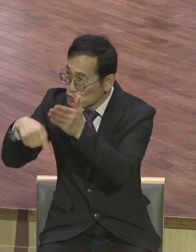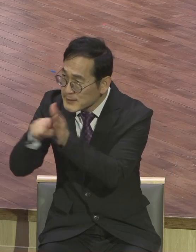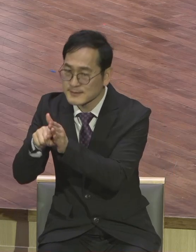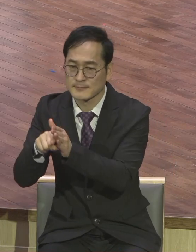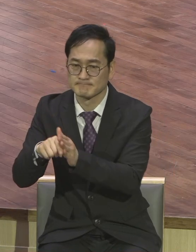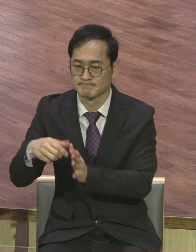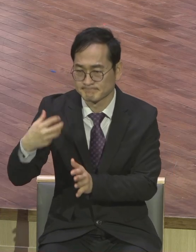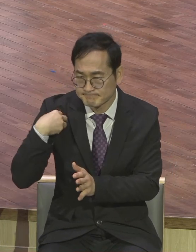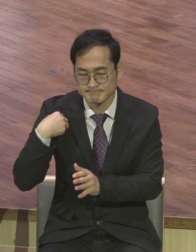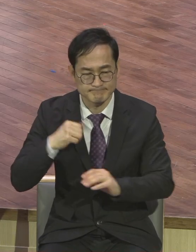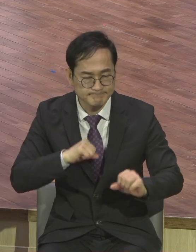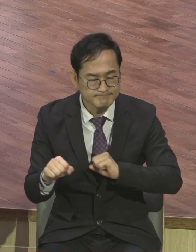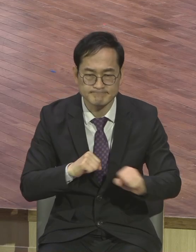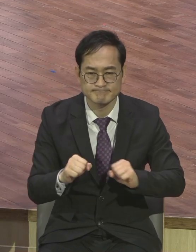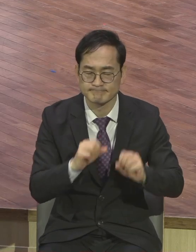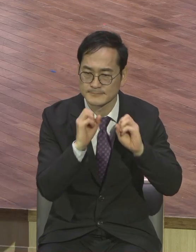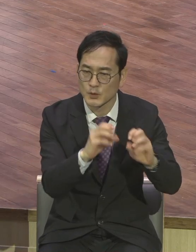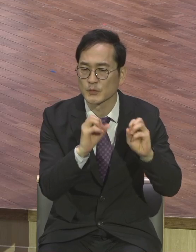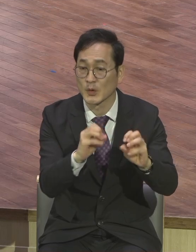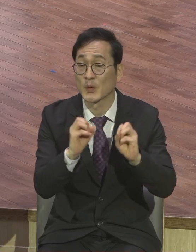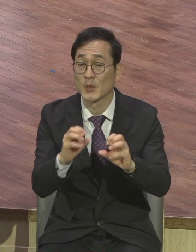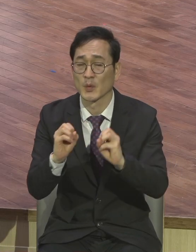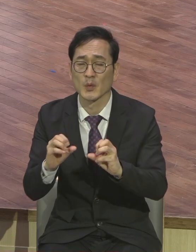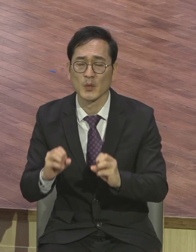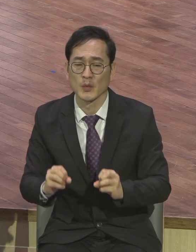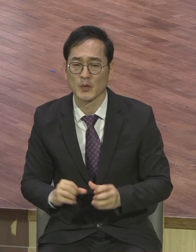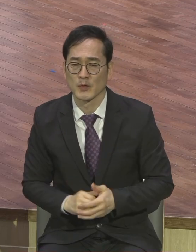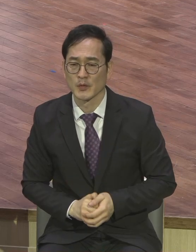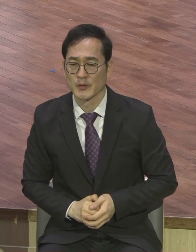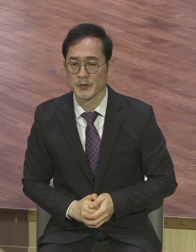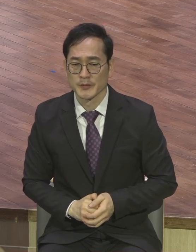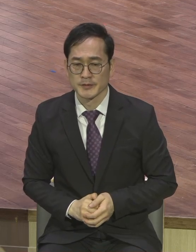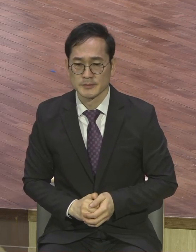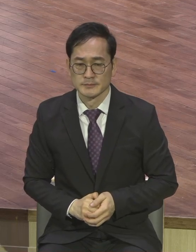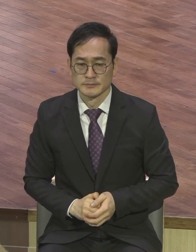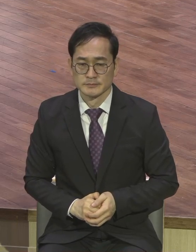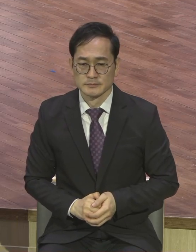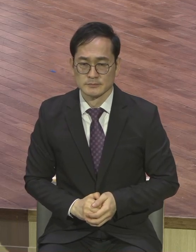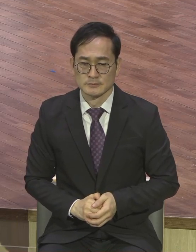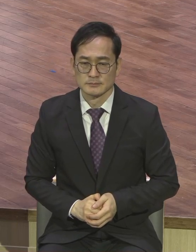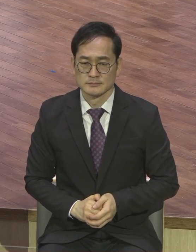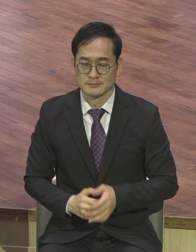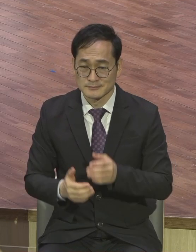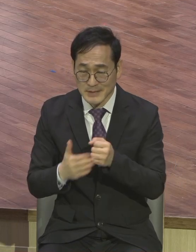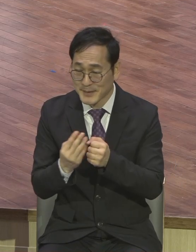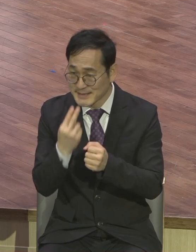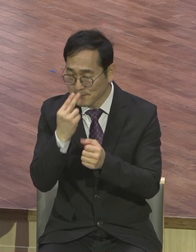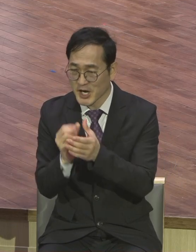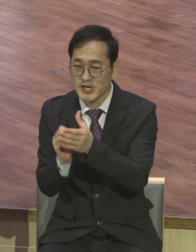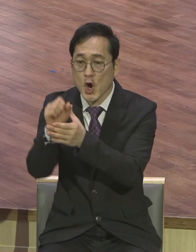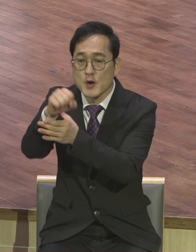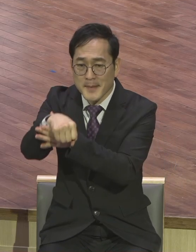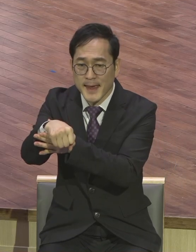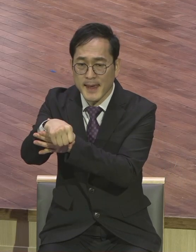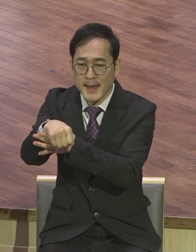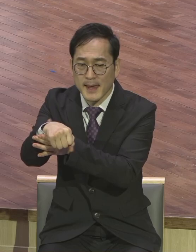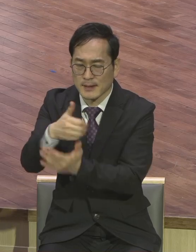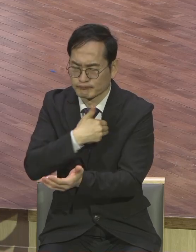이 살아야 돼요 그래서 영원한 생명의 열매를 가장 풍성히 맺는 성령의 사람들 다 되시기를